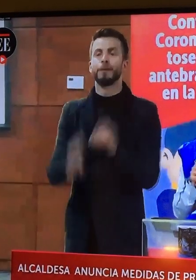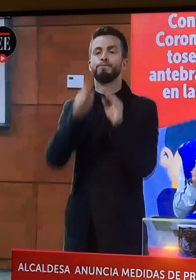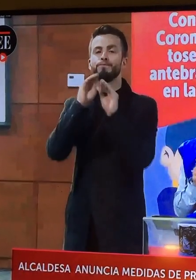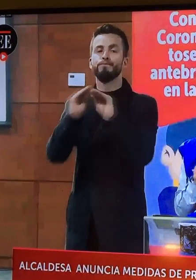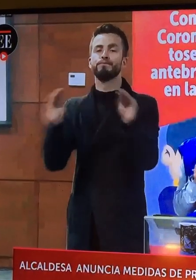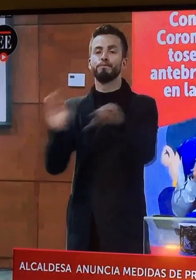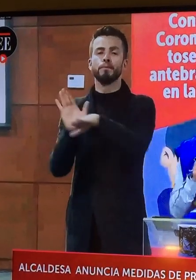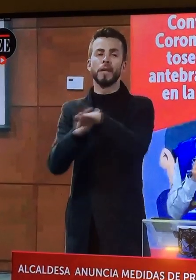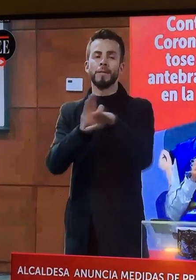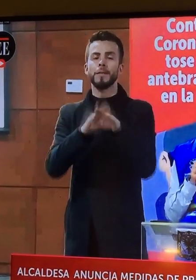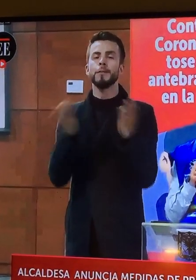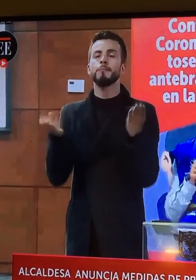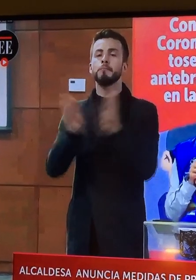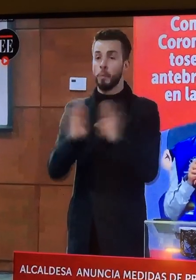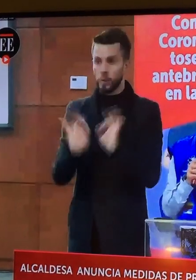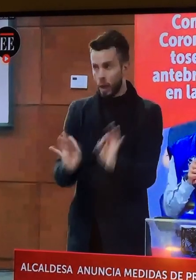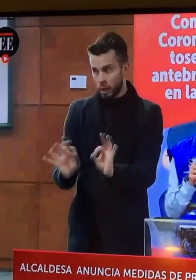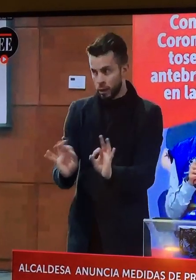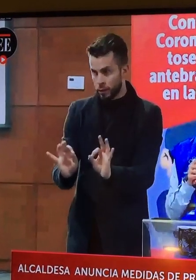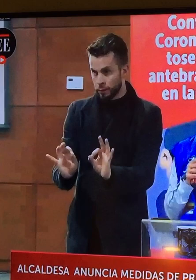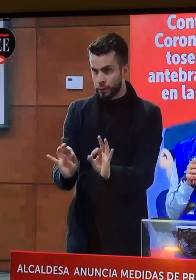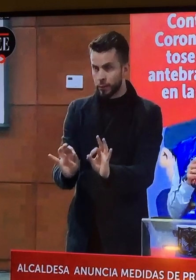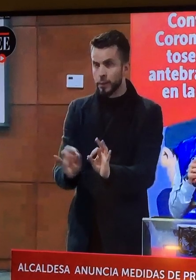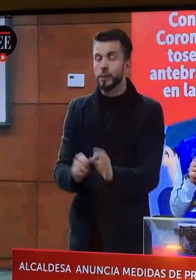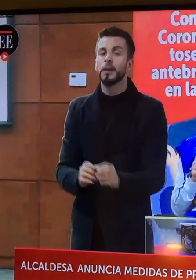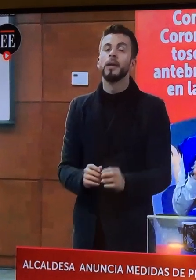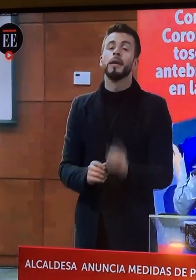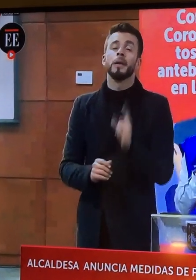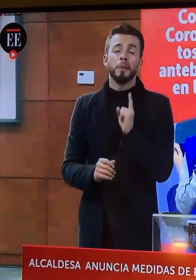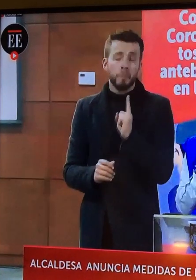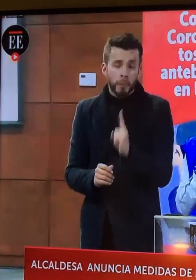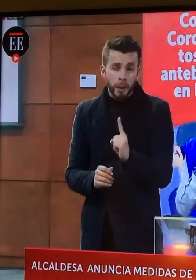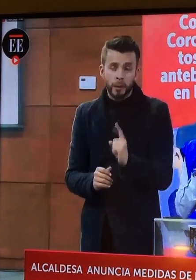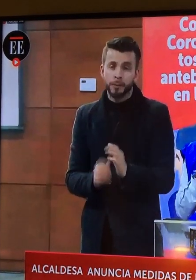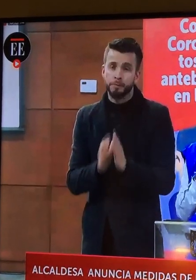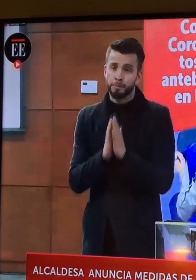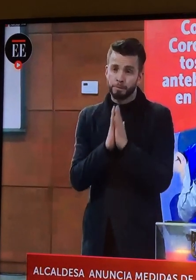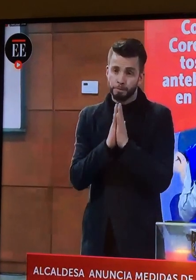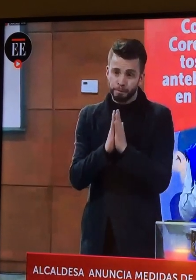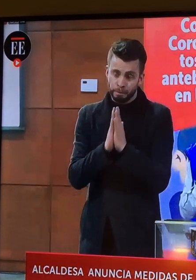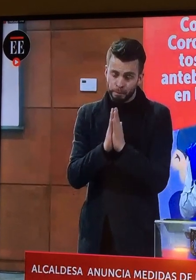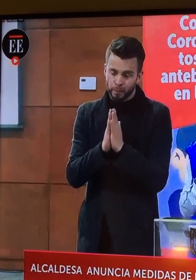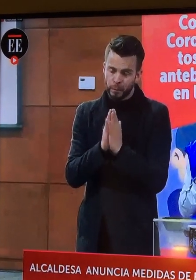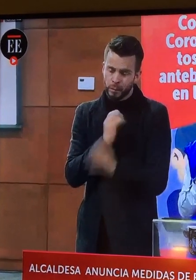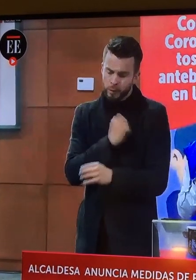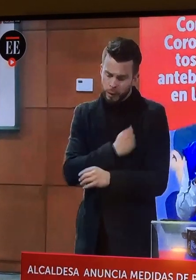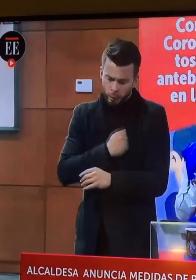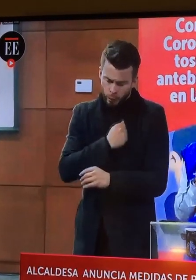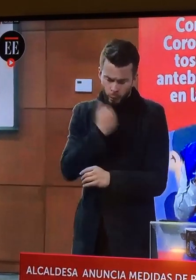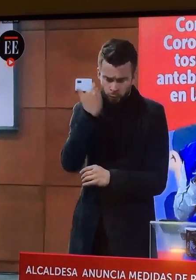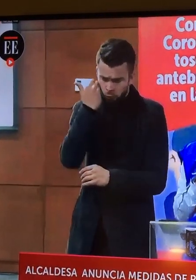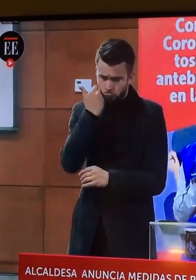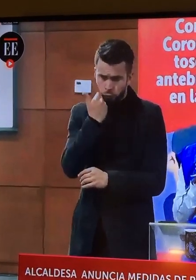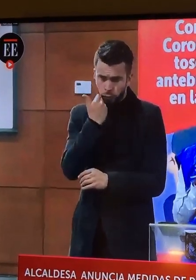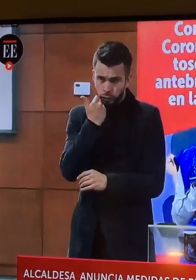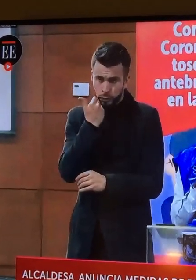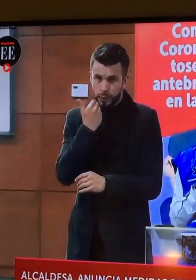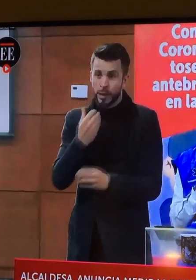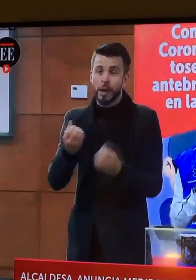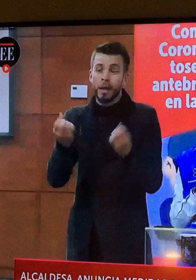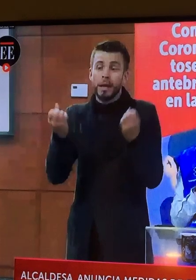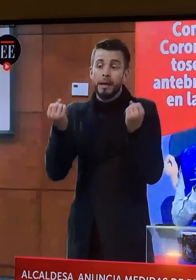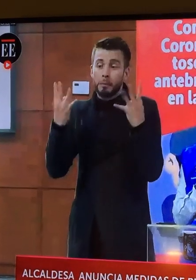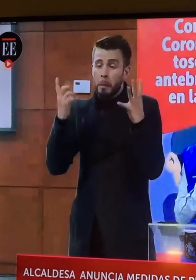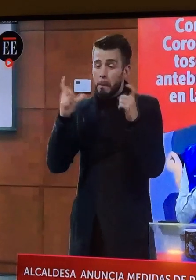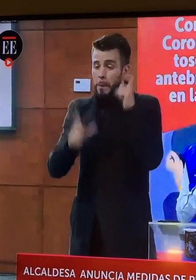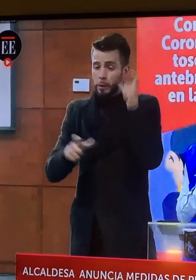nivel en este momento. Lo único que se amerita es, en la medida de lo posible, eventos que